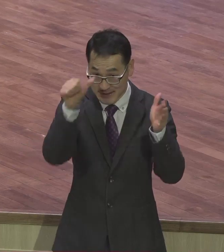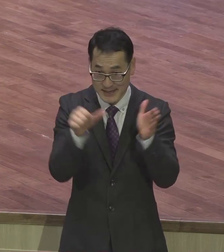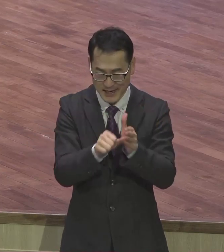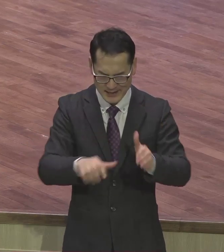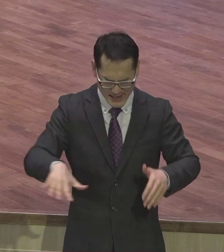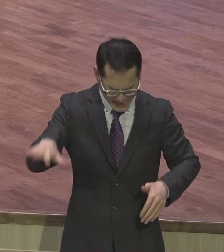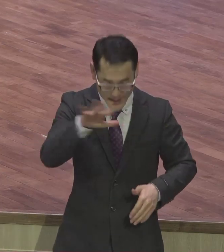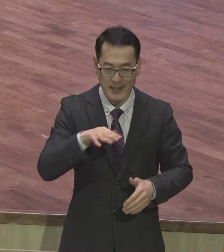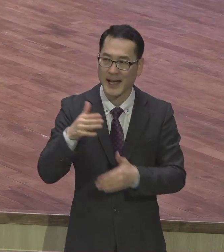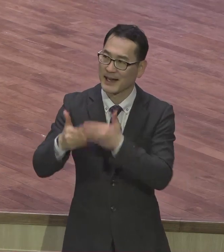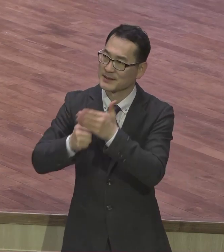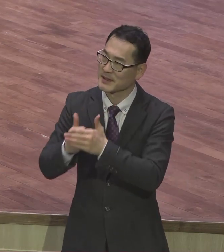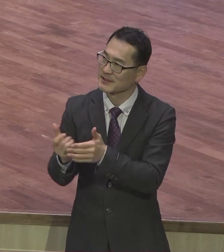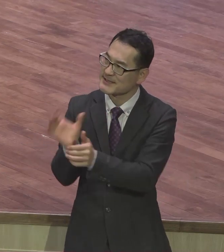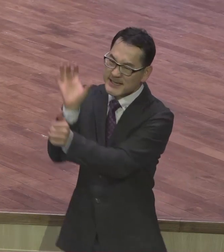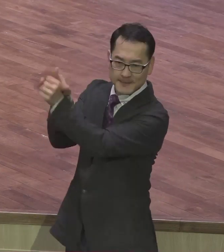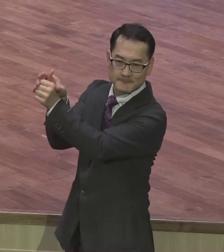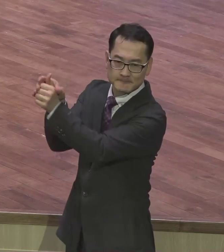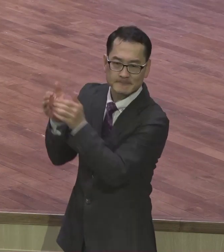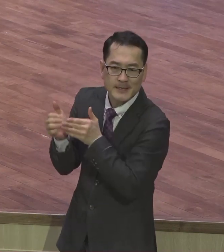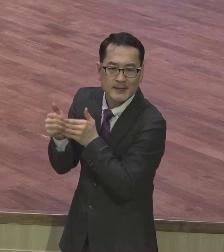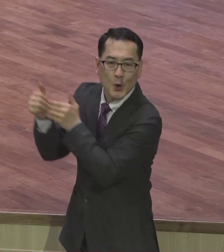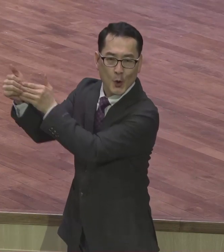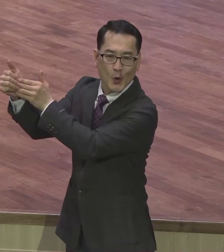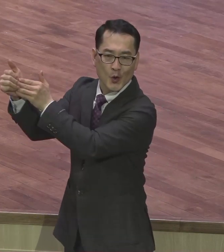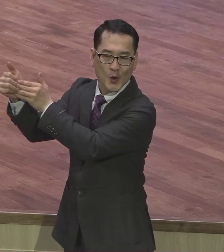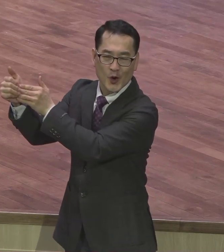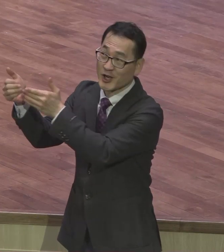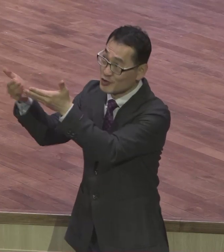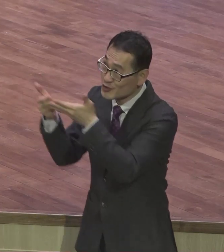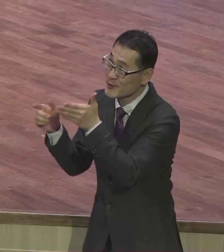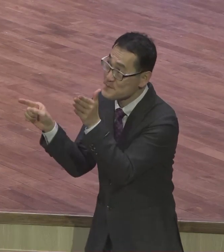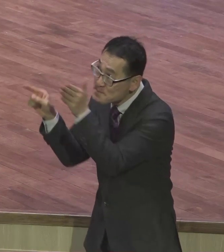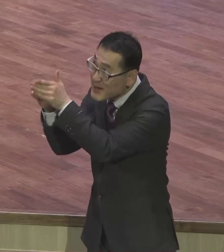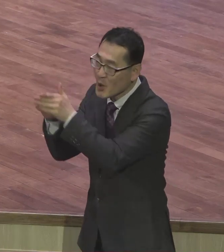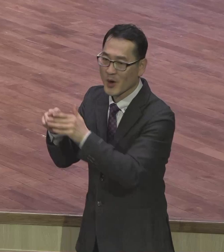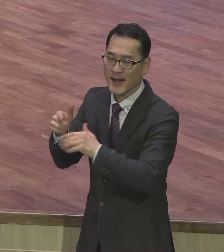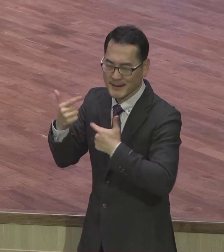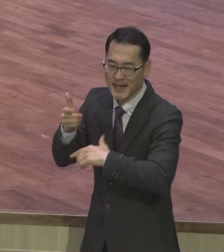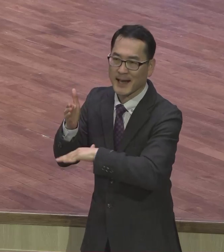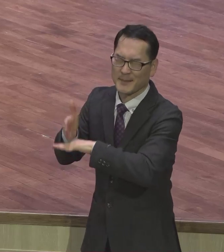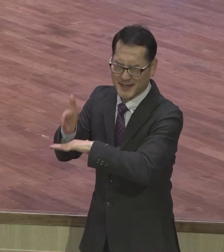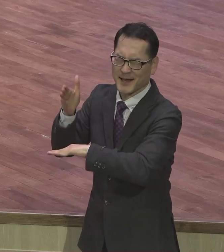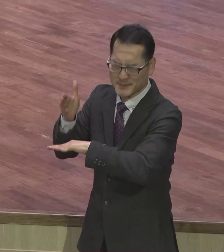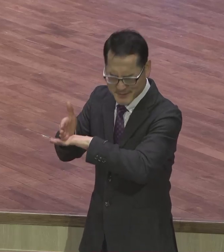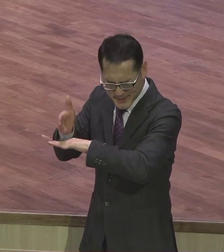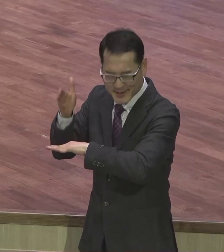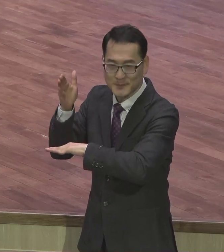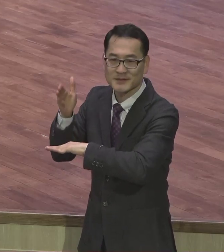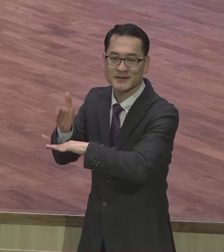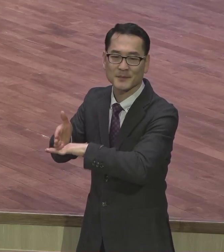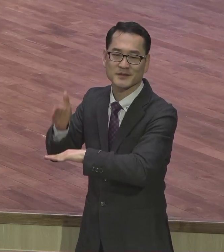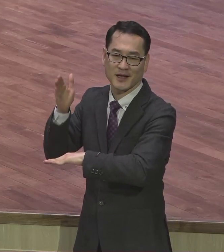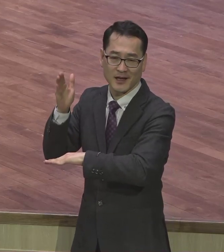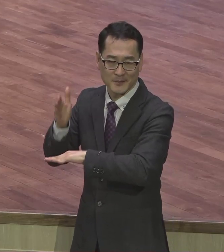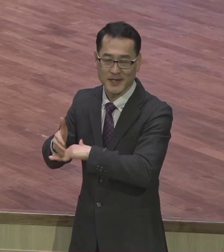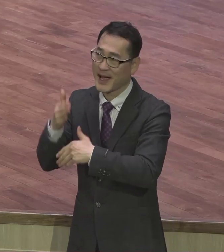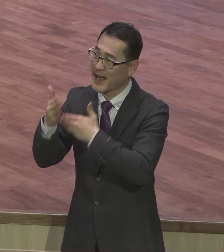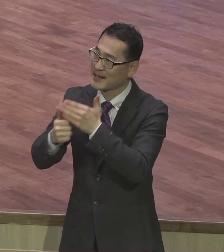하나님을 기대하면서 매일매일 감사의 삶이 충만한 삶이 돼서 하나님의 이 기쁘신 뜻을 이루는